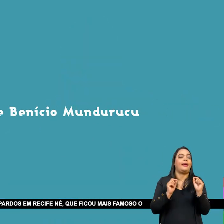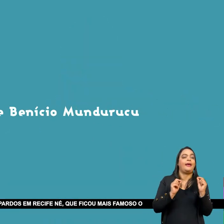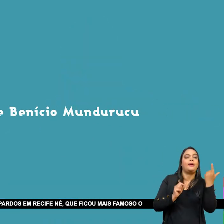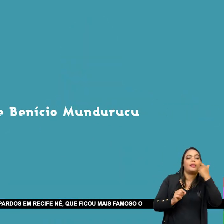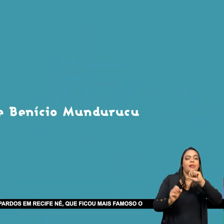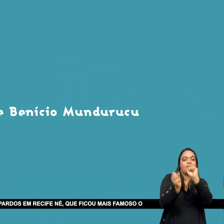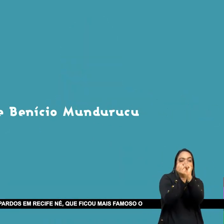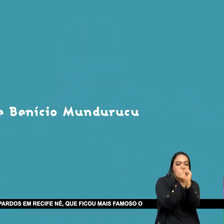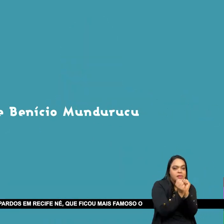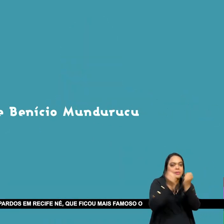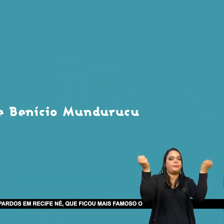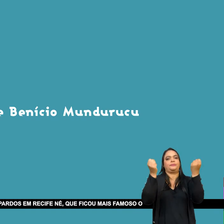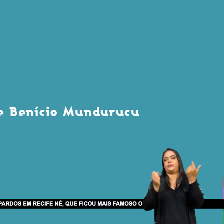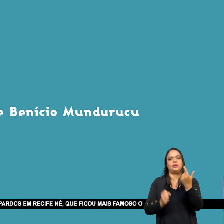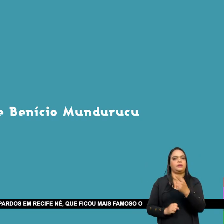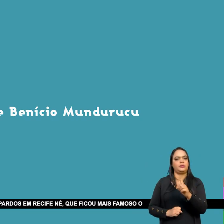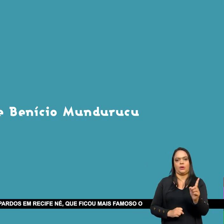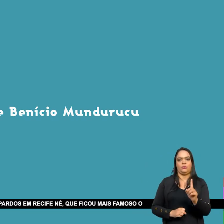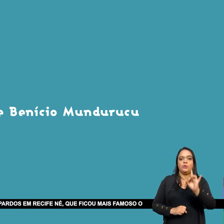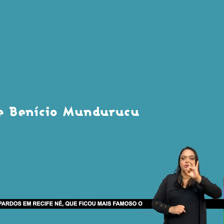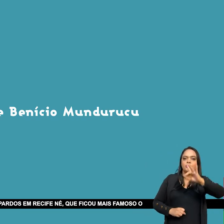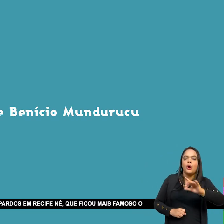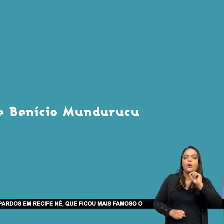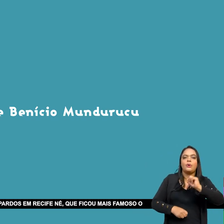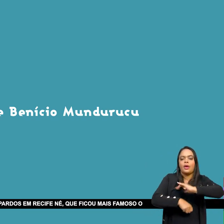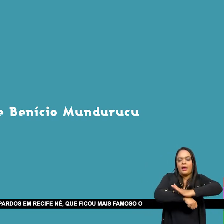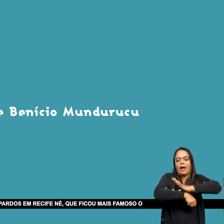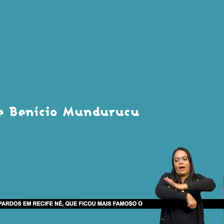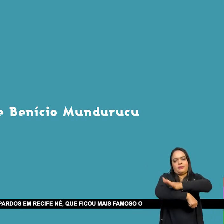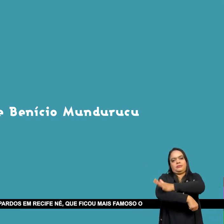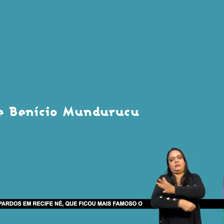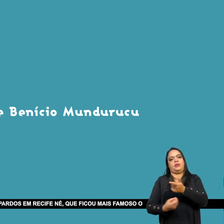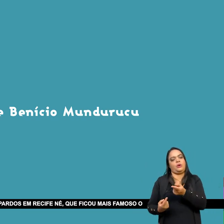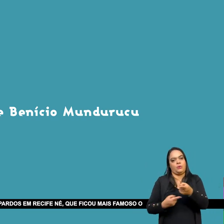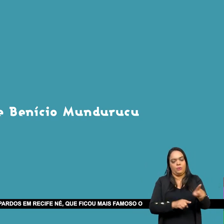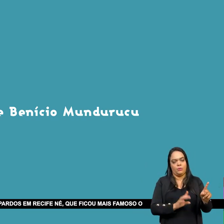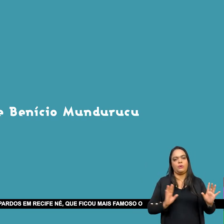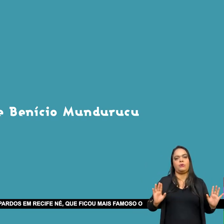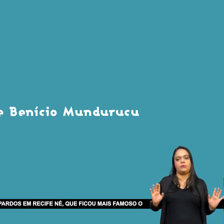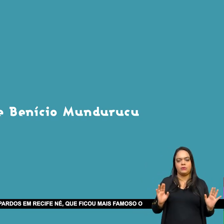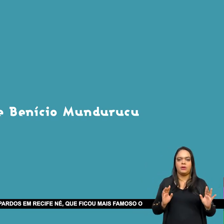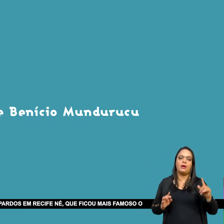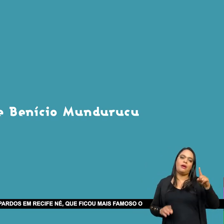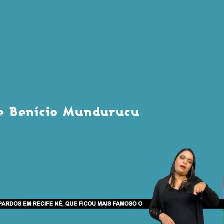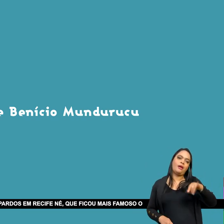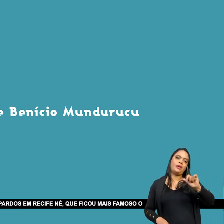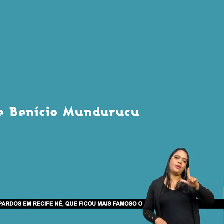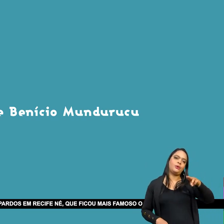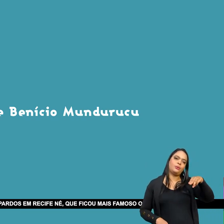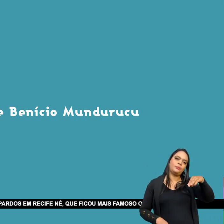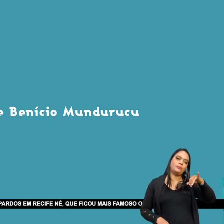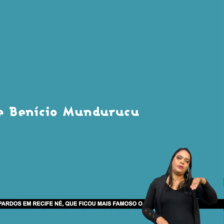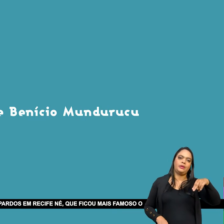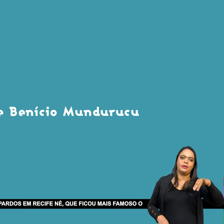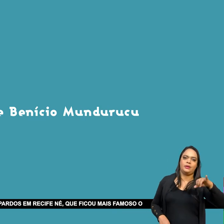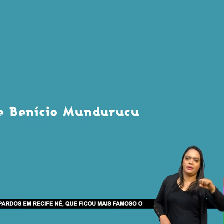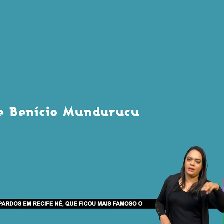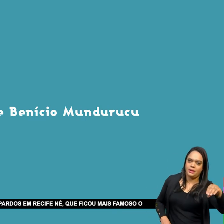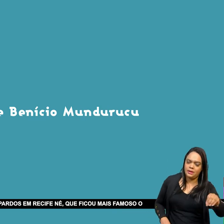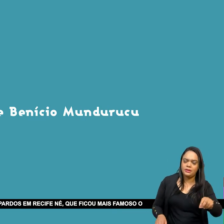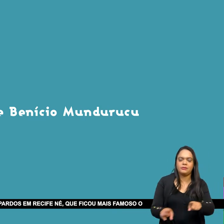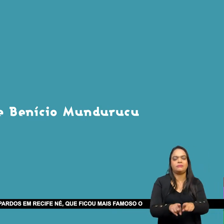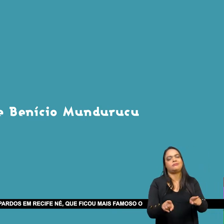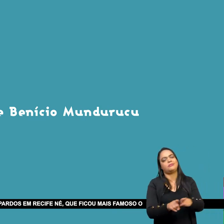Emiliano Munduruku Ou Munduruku Que era um chefe Do Batalhão dos Pardos Em